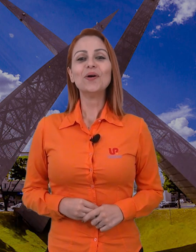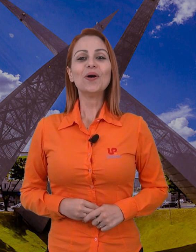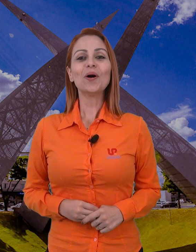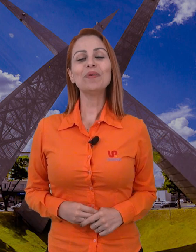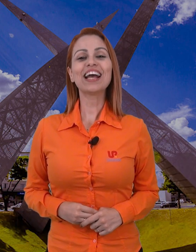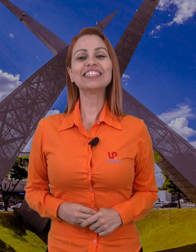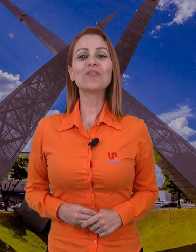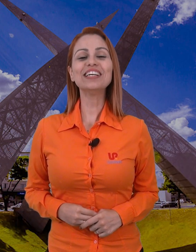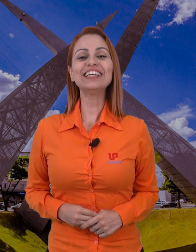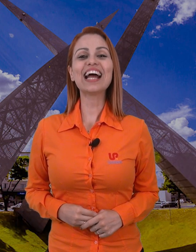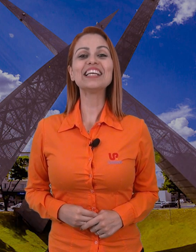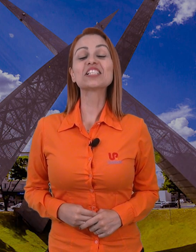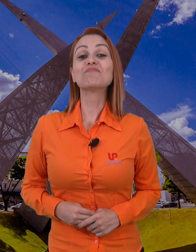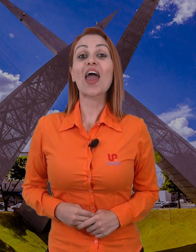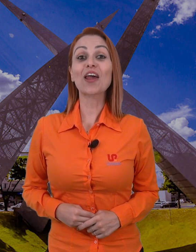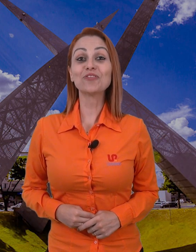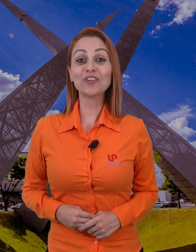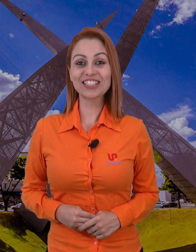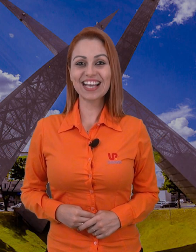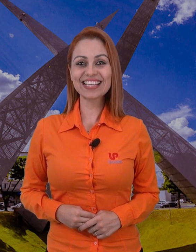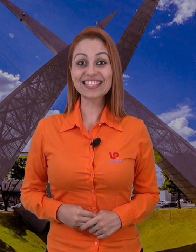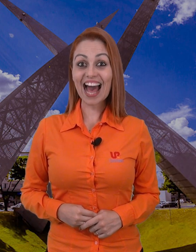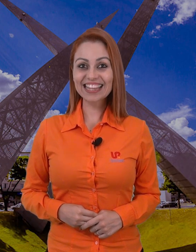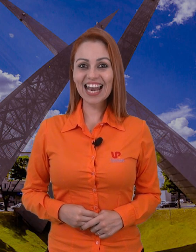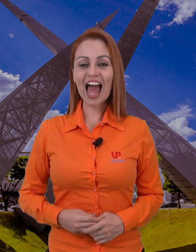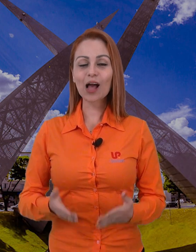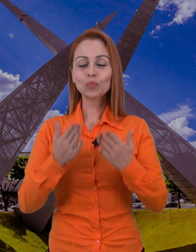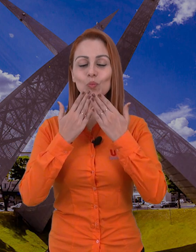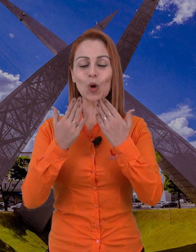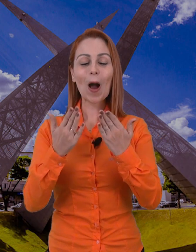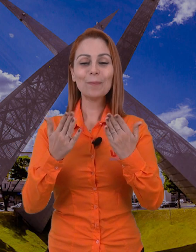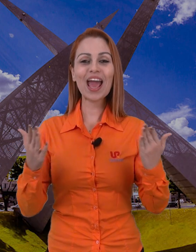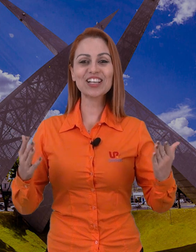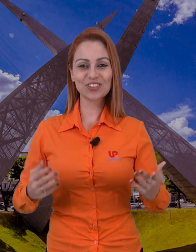Obrigada, Goiânia! Espero vocês! Até lá! Beijo!